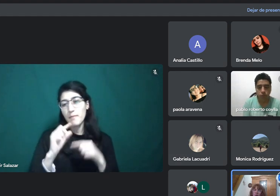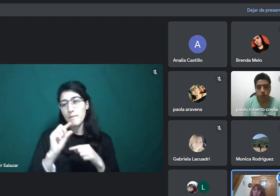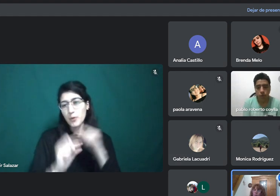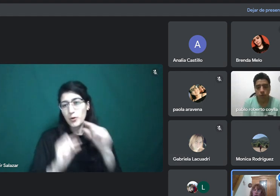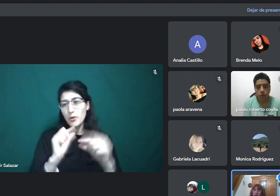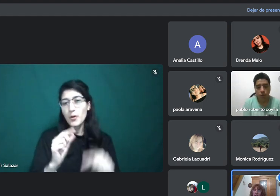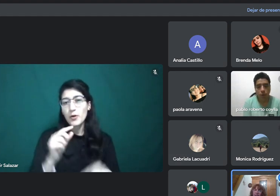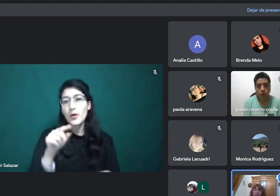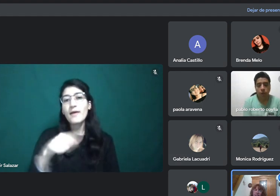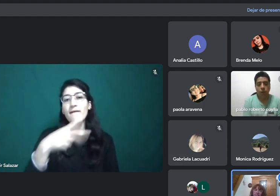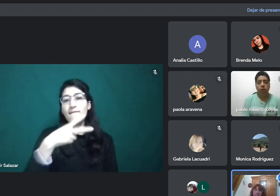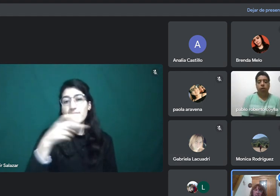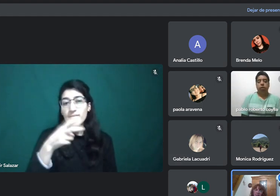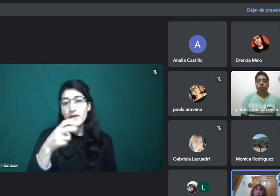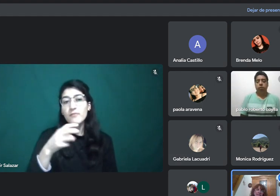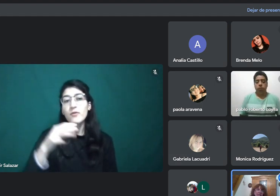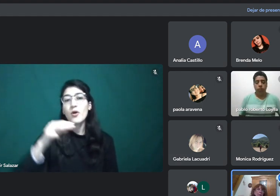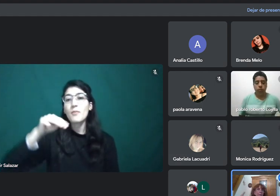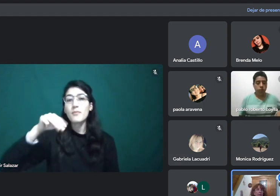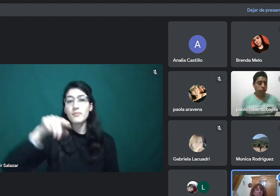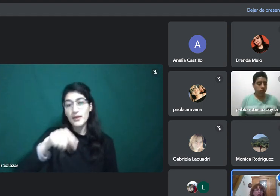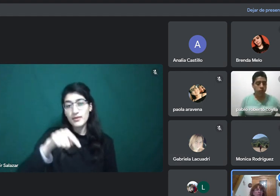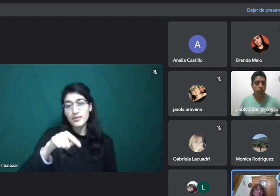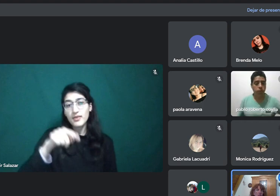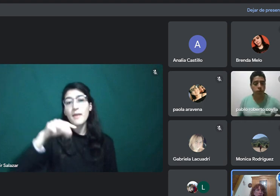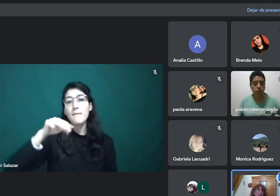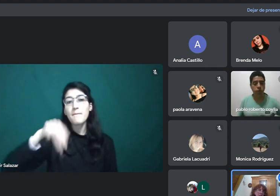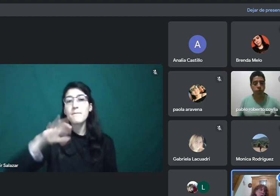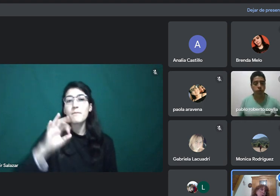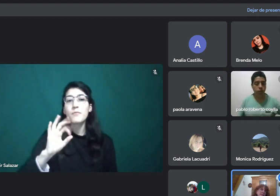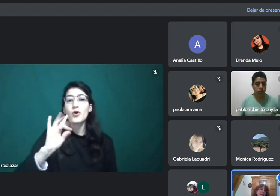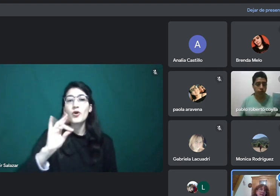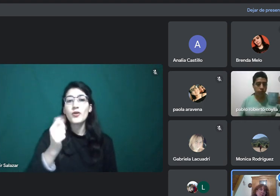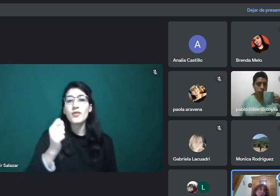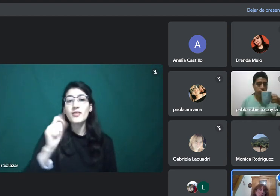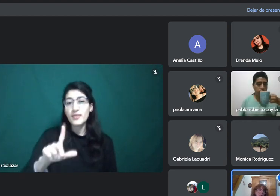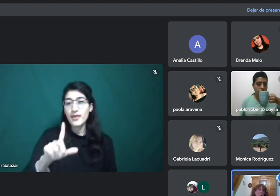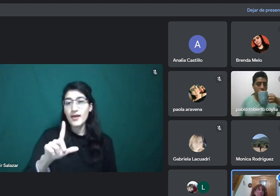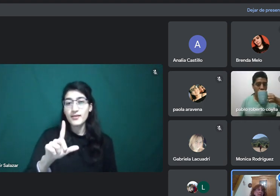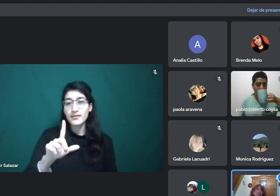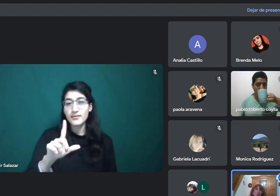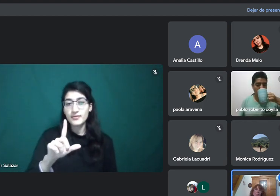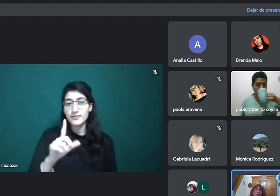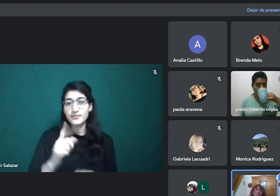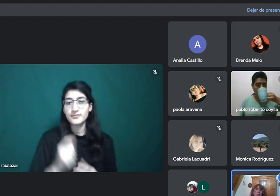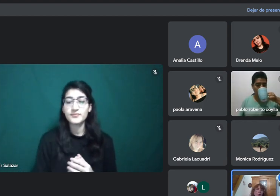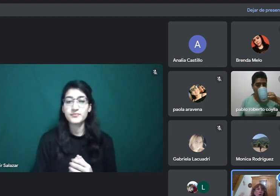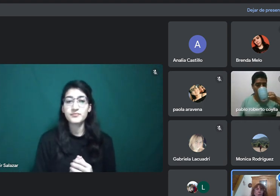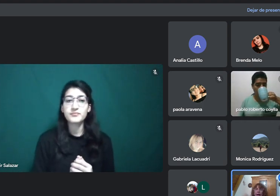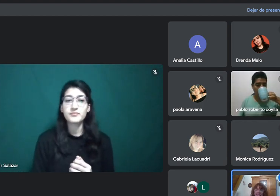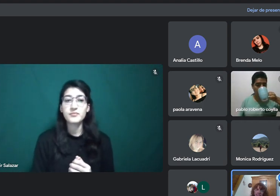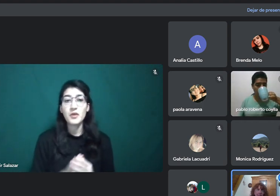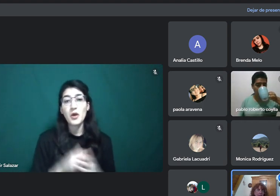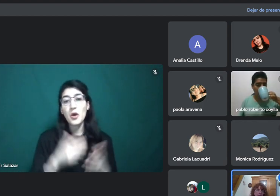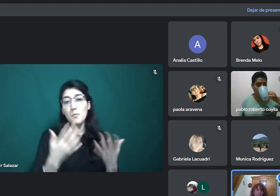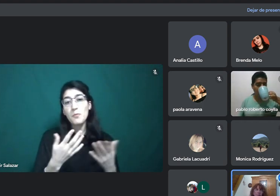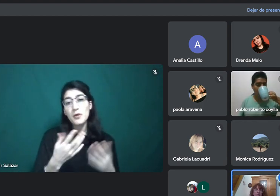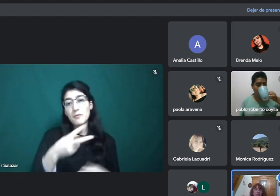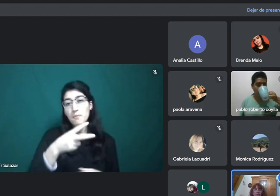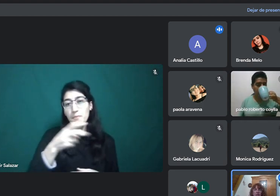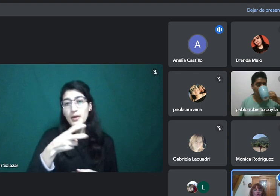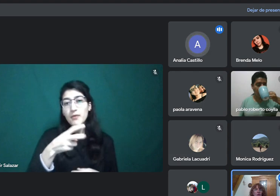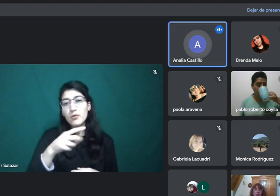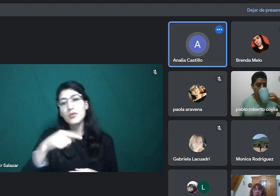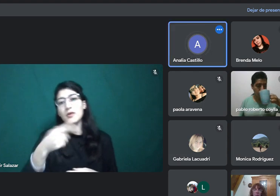modal que quiere decir que va a ser el primero de una serie de verbos, puede seguirle un verbo o más, puede